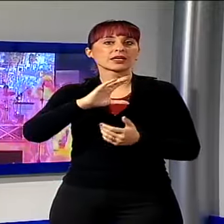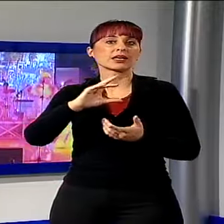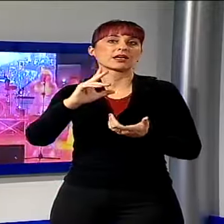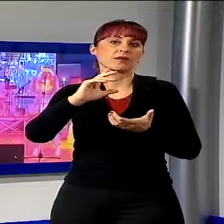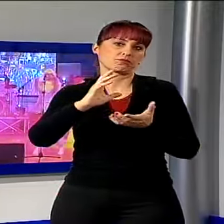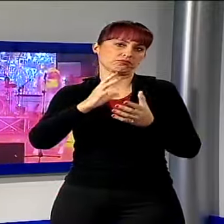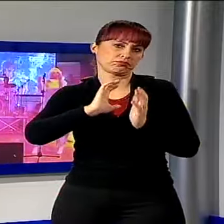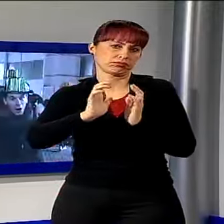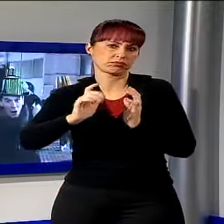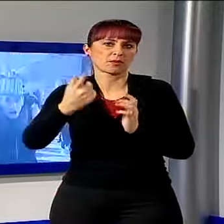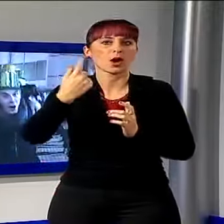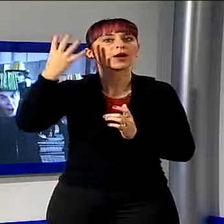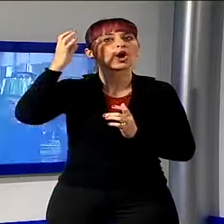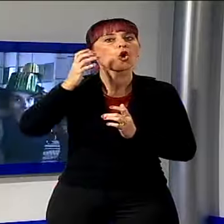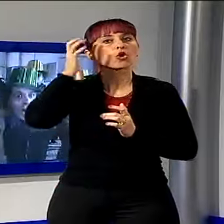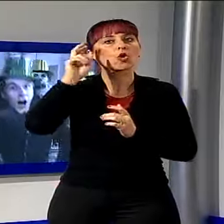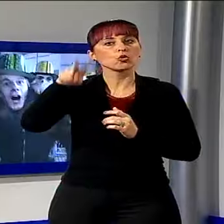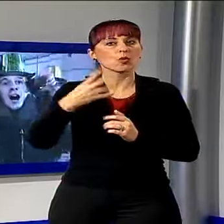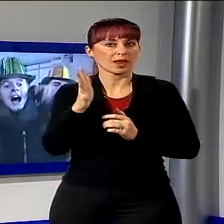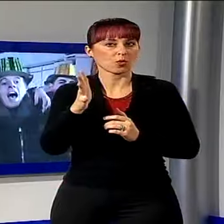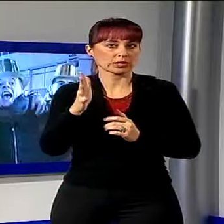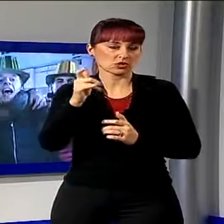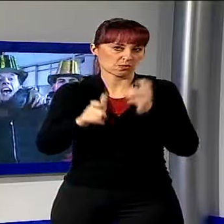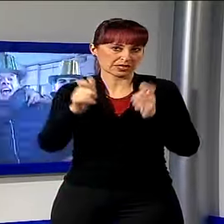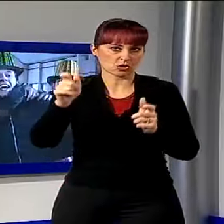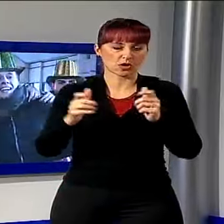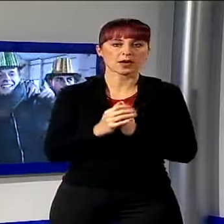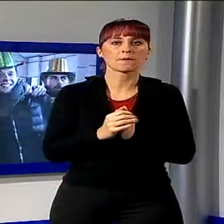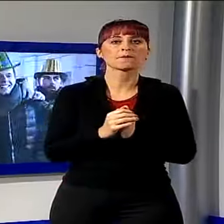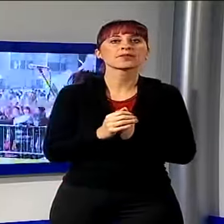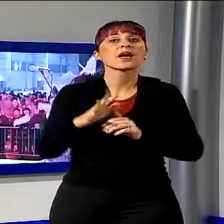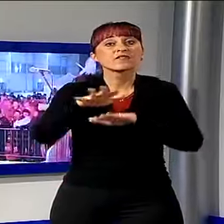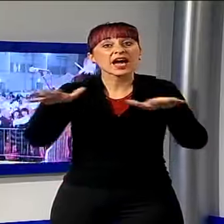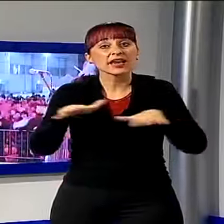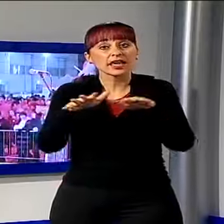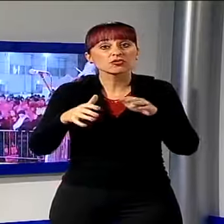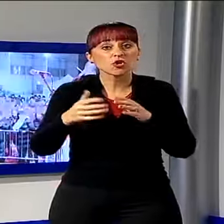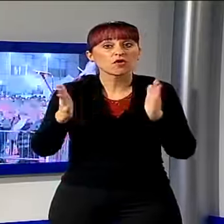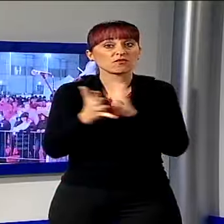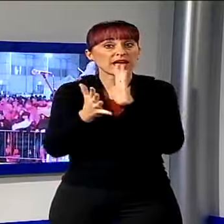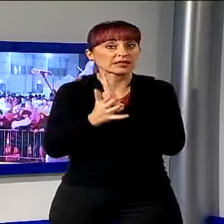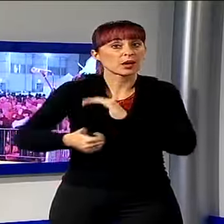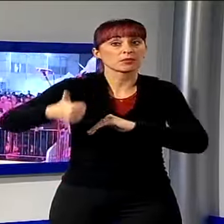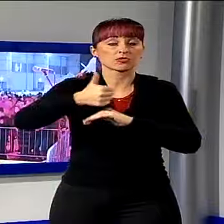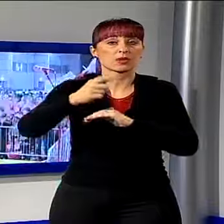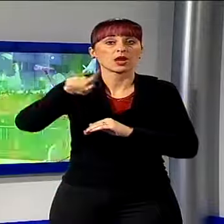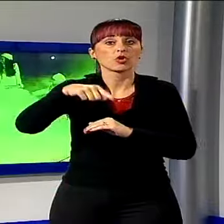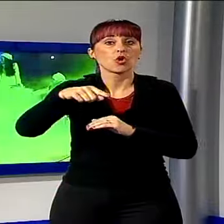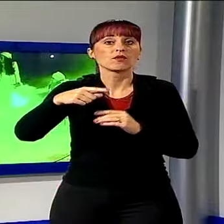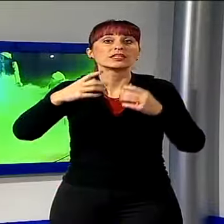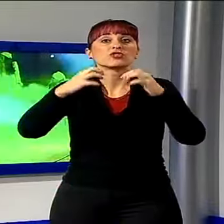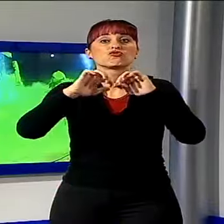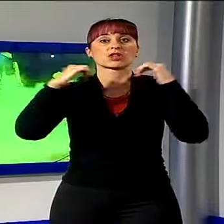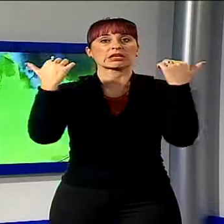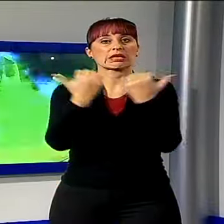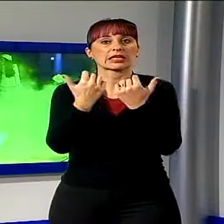musicista Federico Favali. A Viareggio la festa principale era stata organizzata alla Cittadella del Carnevale. Il freddo